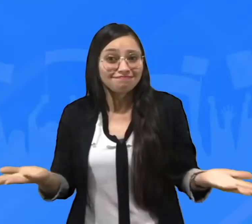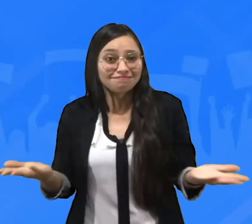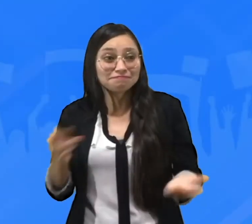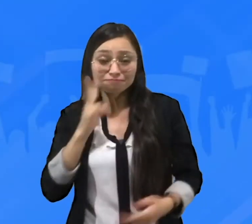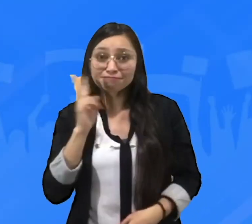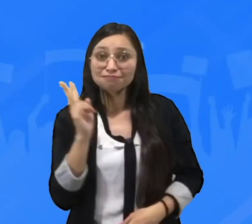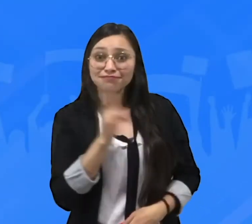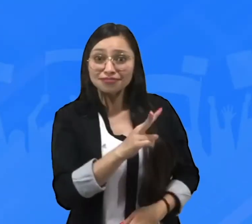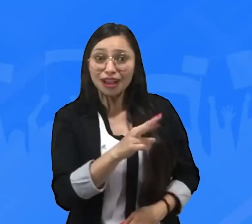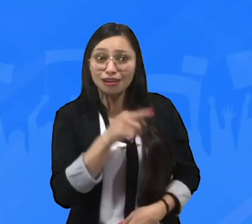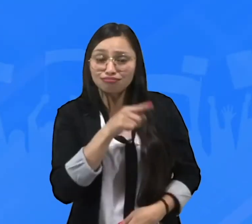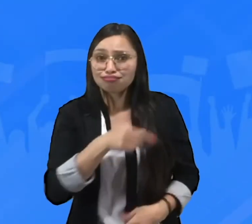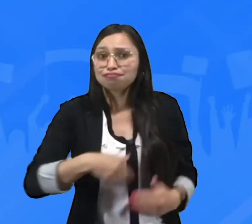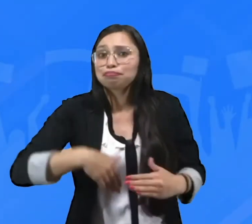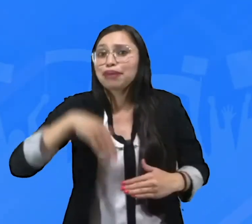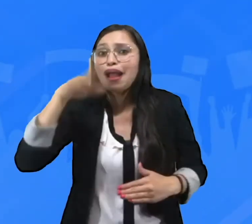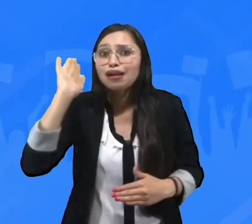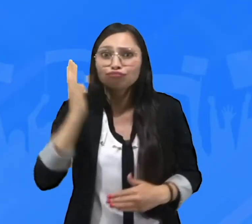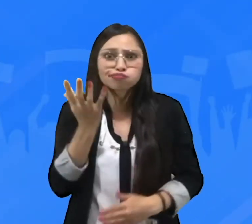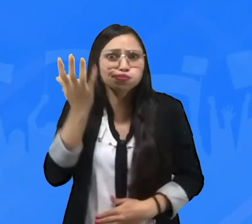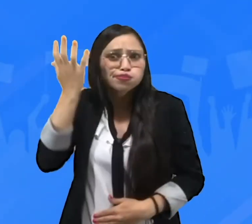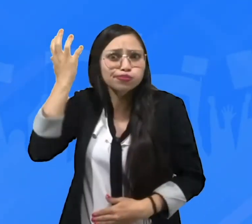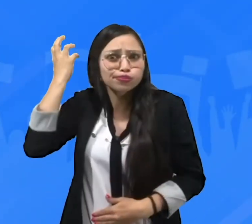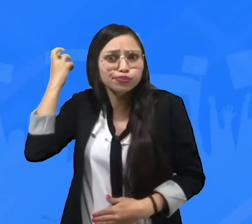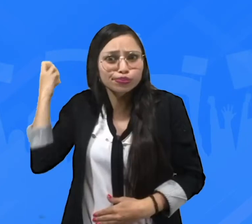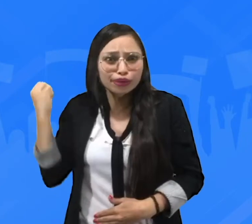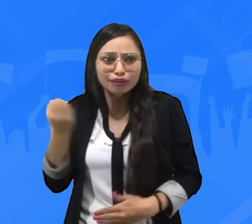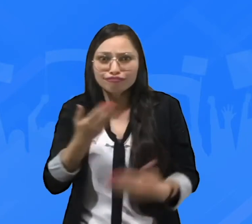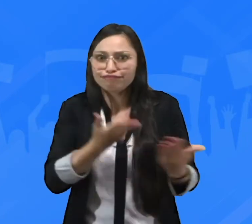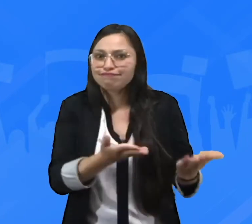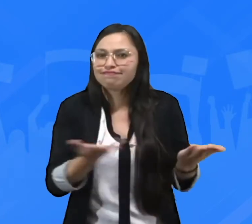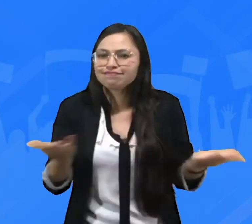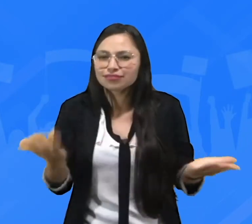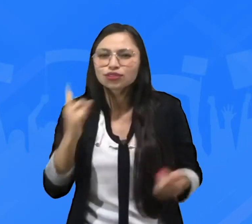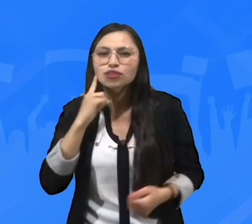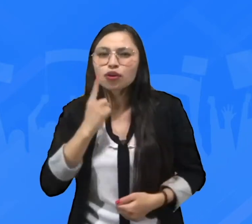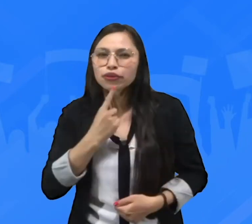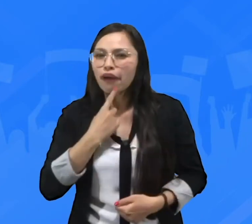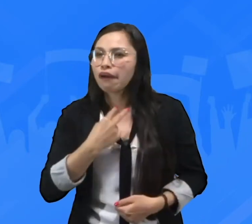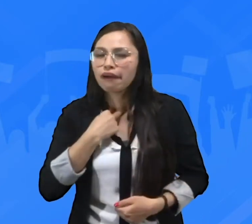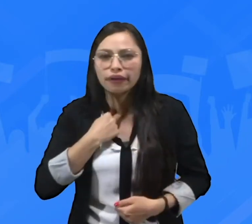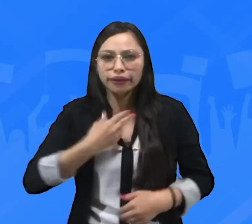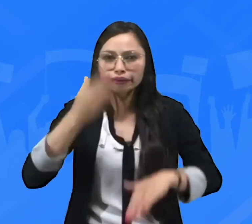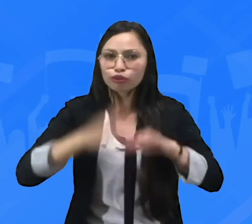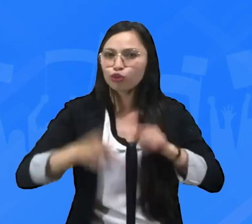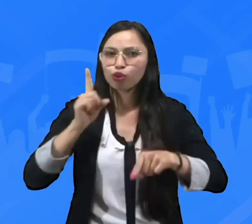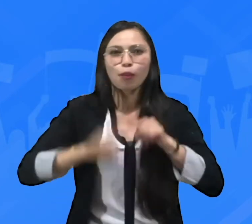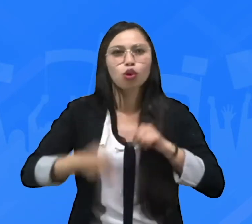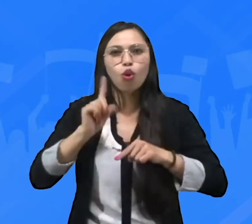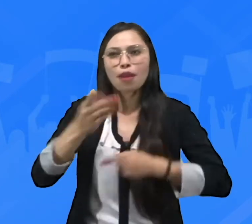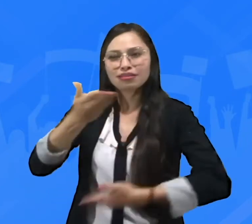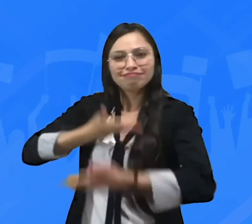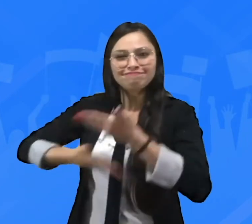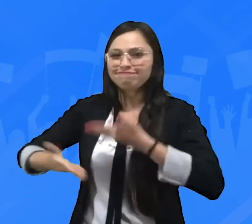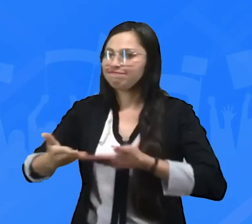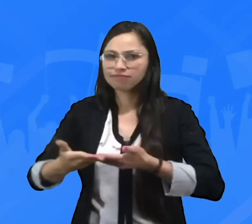¿Vieron? Todas estas imágenes son licencias de conducción muy antiguas, así que si no han podido renovar este